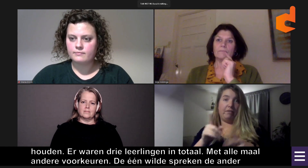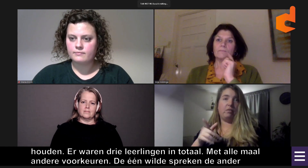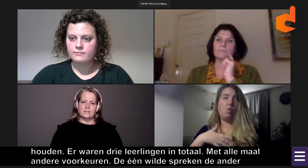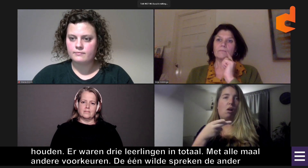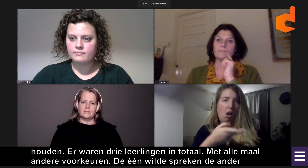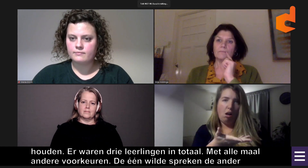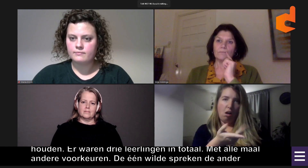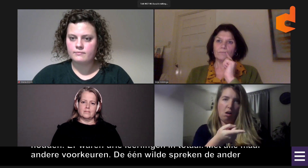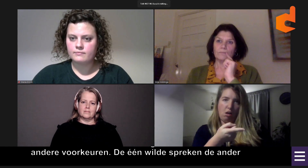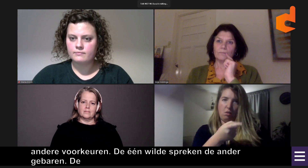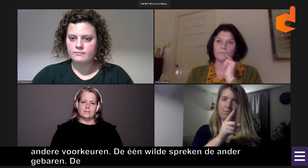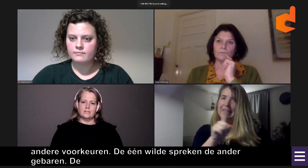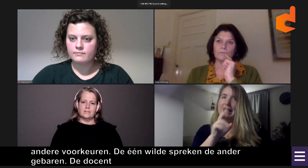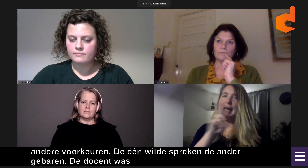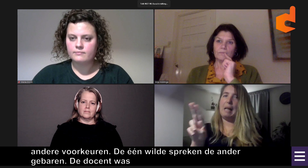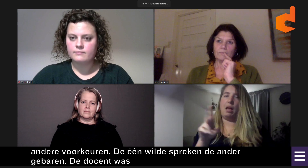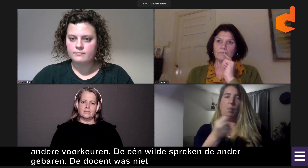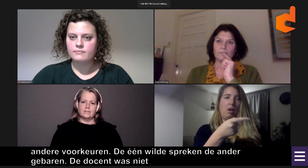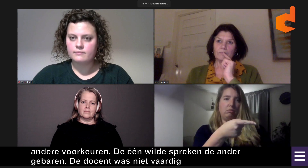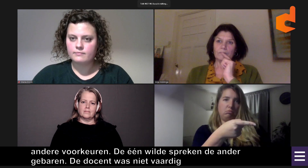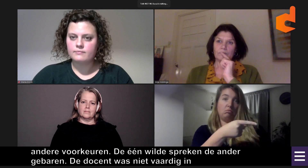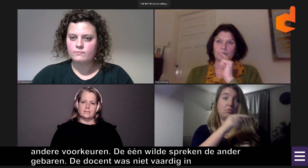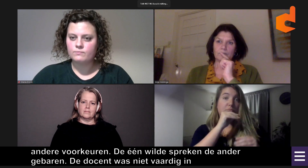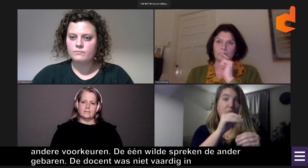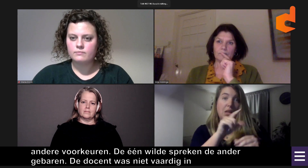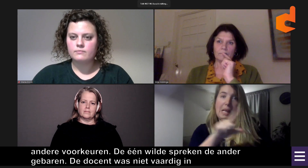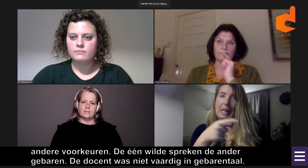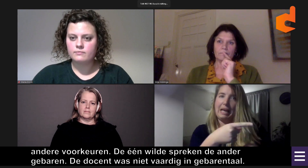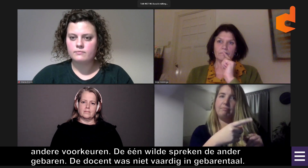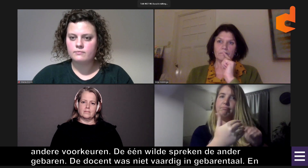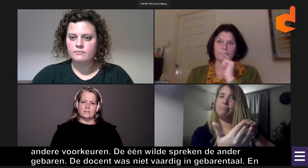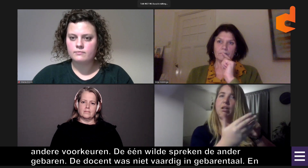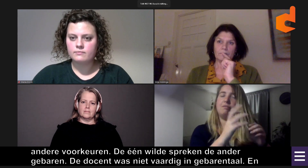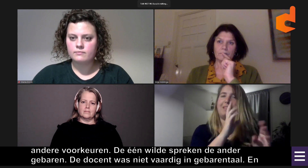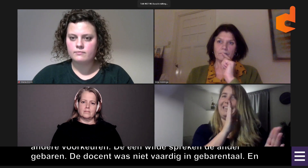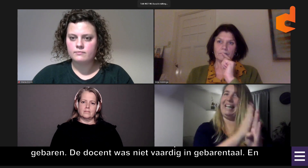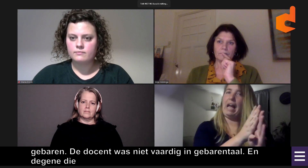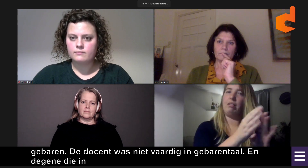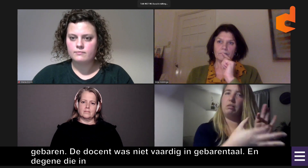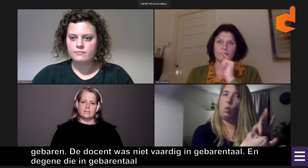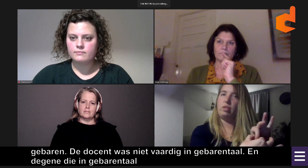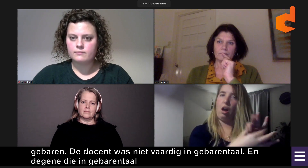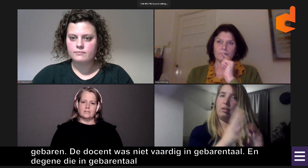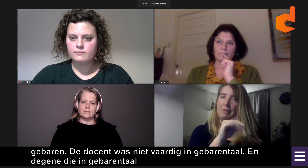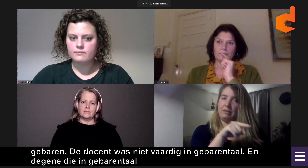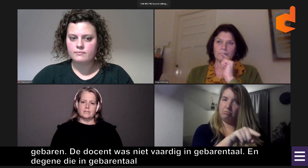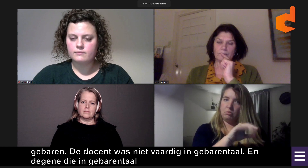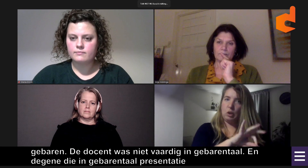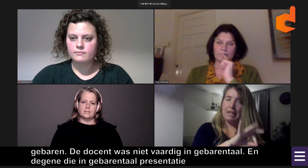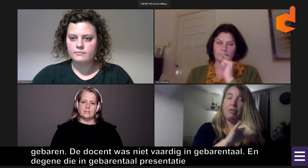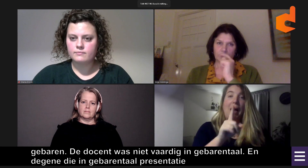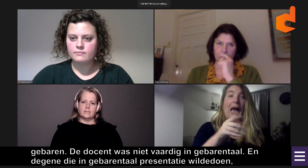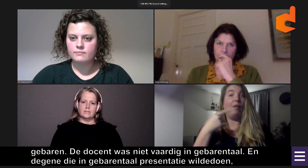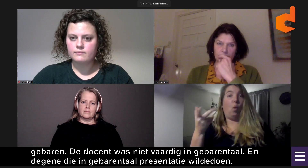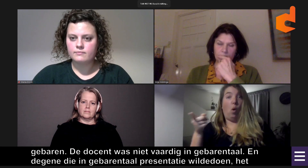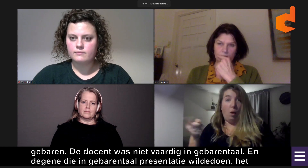Waardoor die ene leerling die dus in gebarentaal de presentatie wilde doen, het niet eerlijk vond. Omdat de andere leerlingen die het in het Nederlands hielden, direct contact